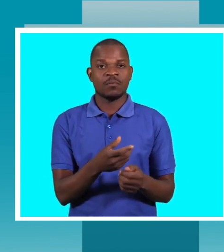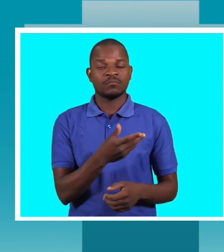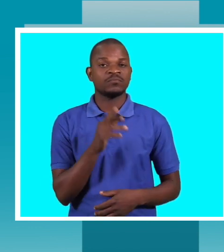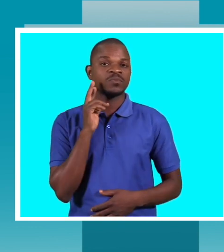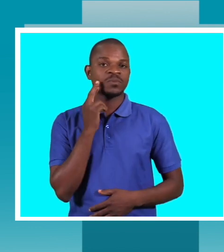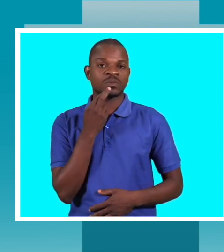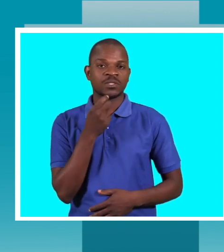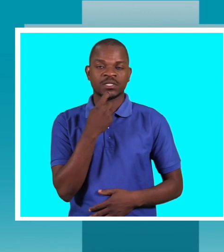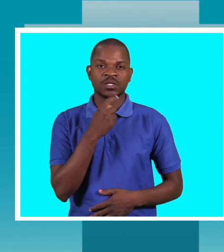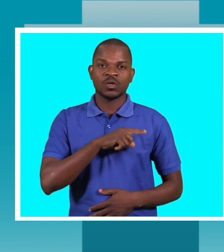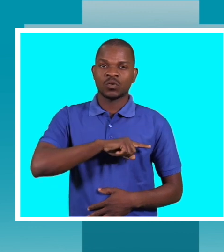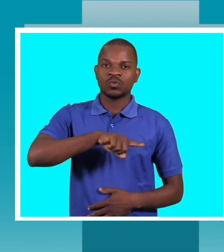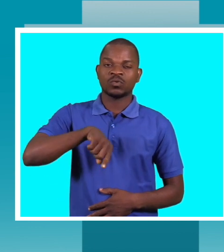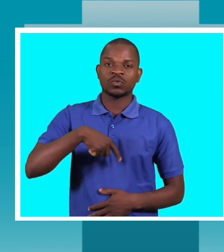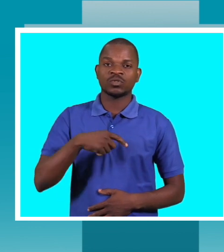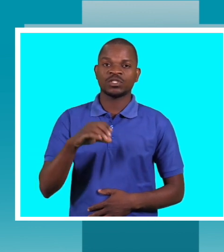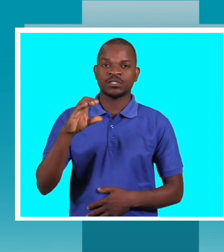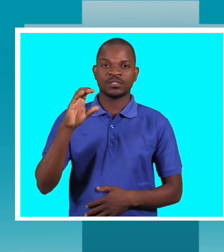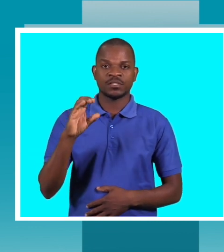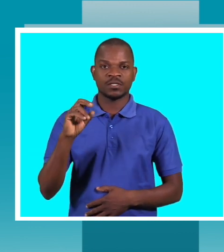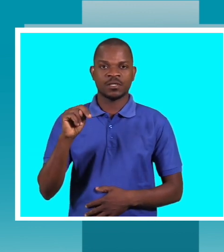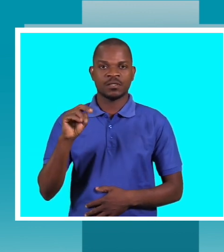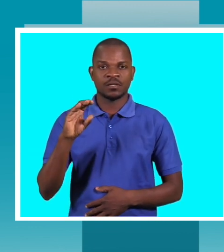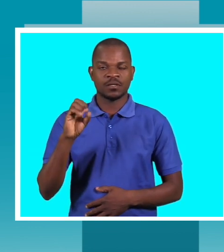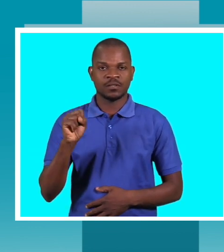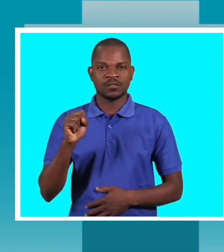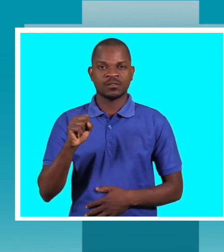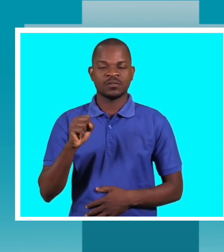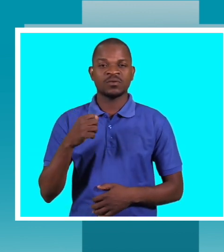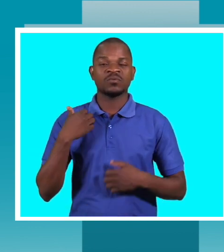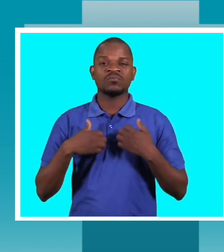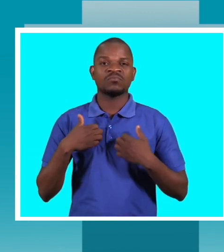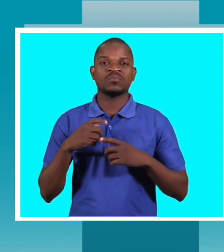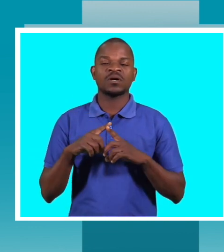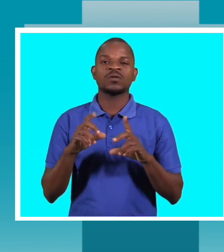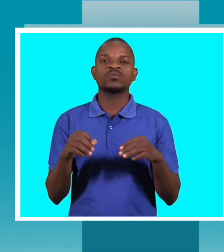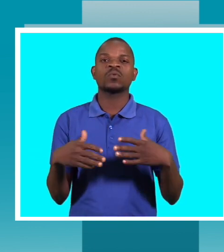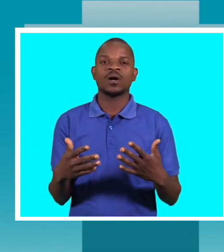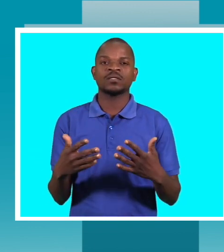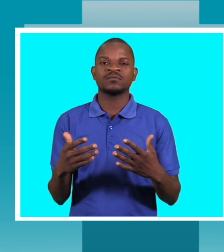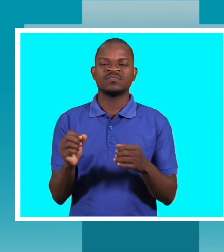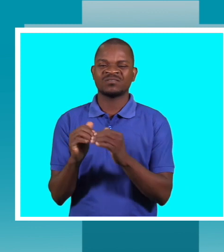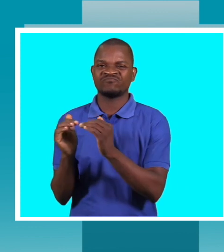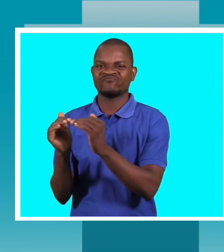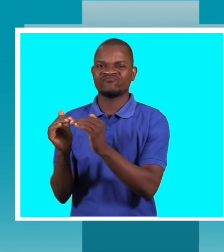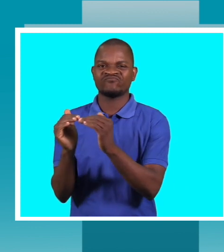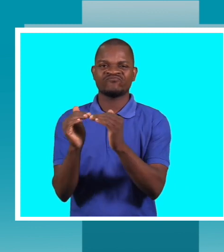CNCS, a nossa primeira preocupação é, de fato, uniformizar as mensagens para que elas